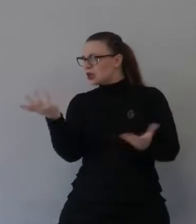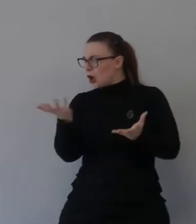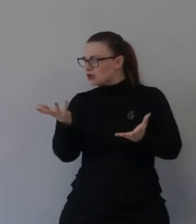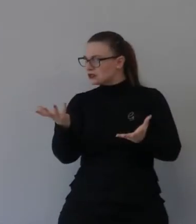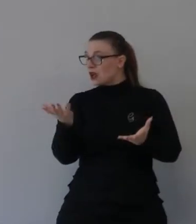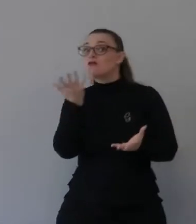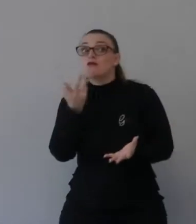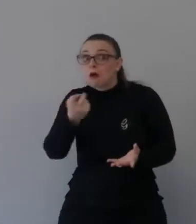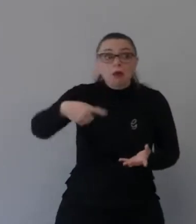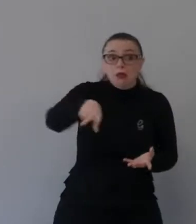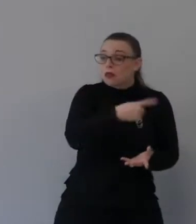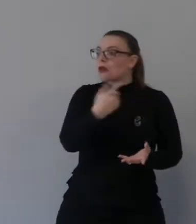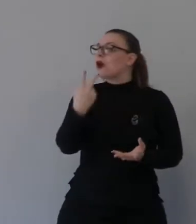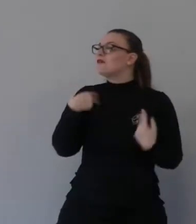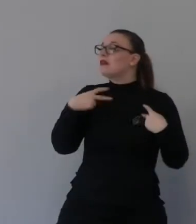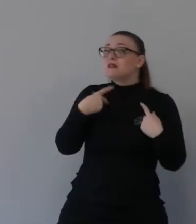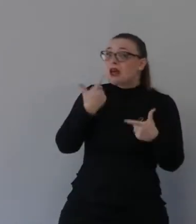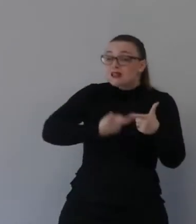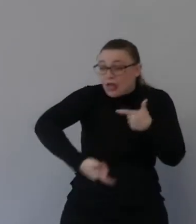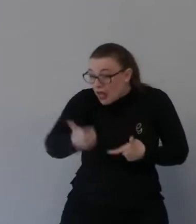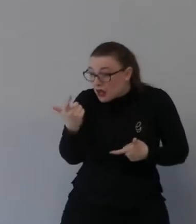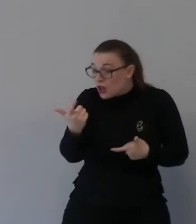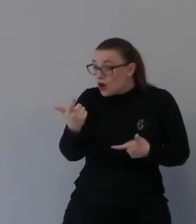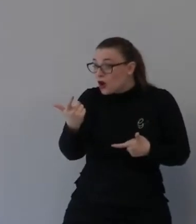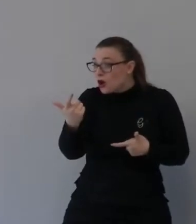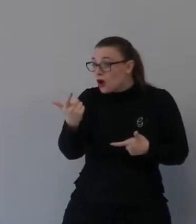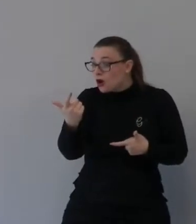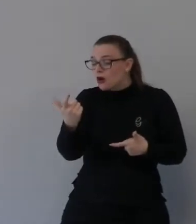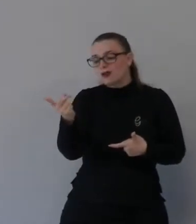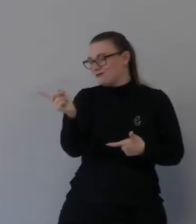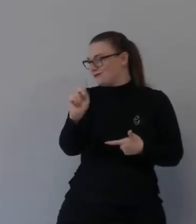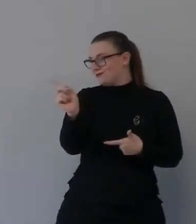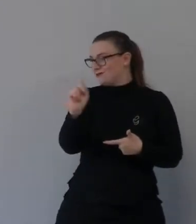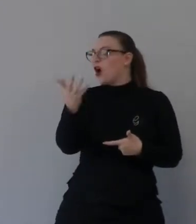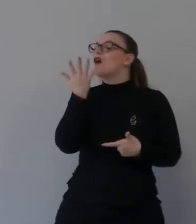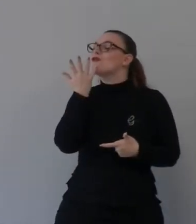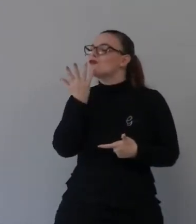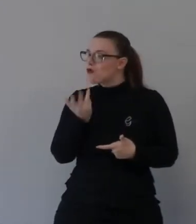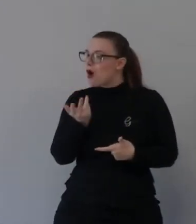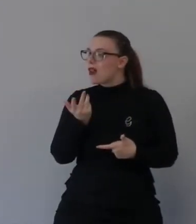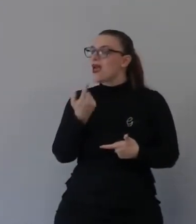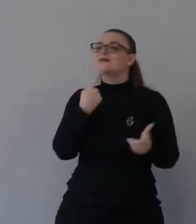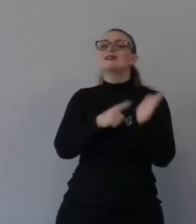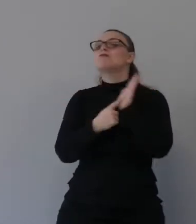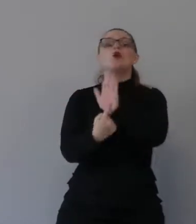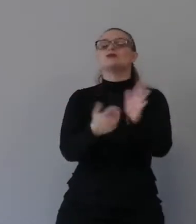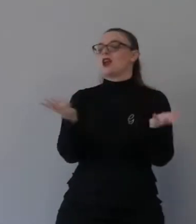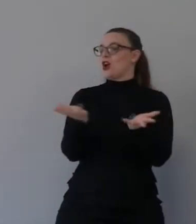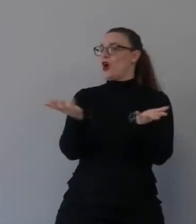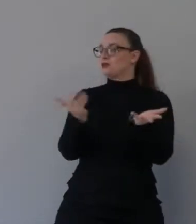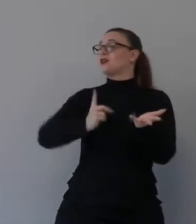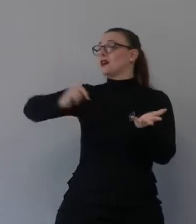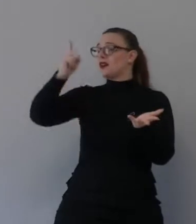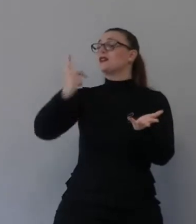farci vivere in eterno per mostrare la sua gloria questo è lo